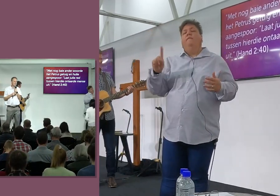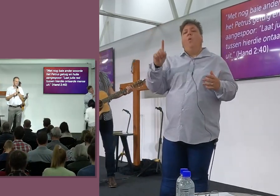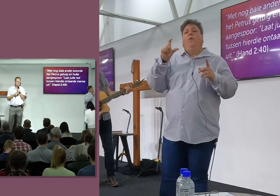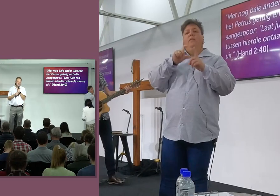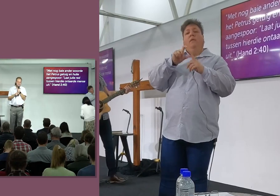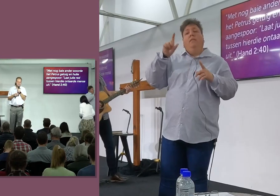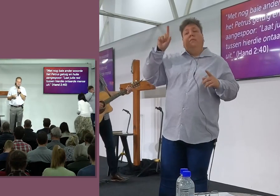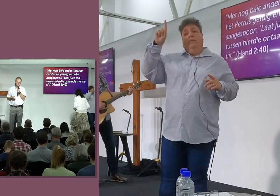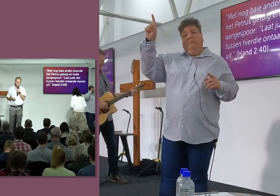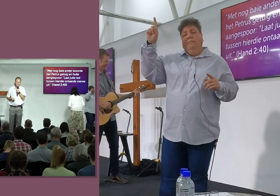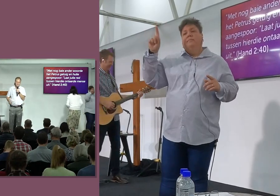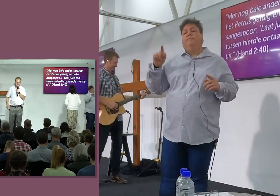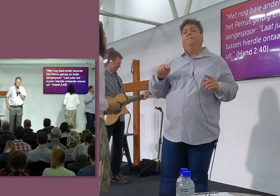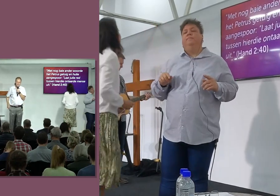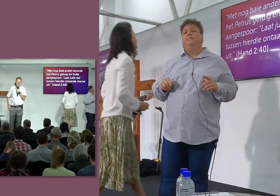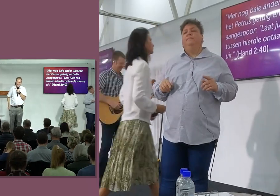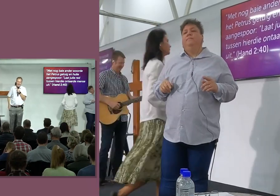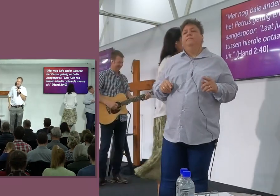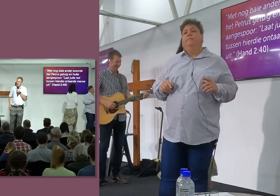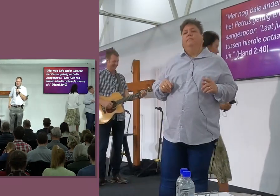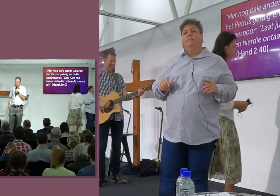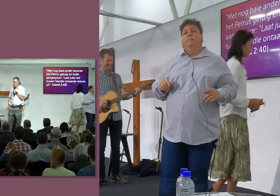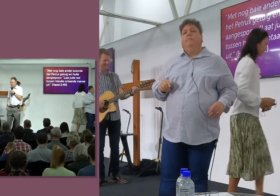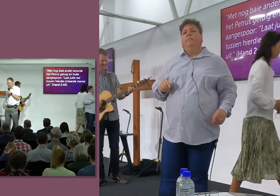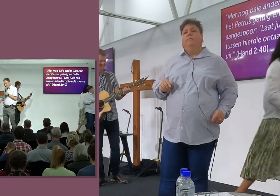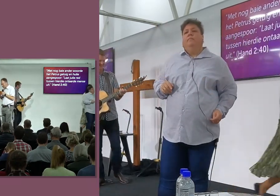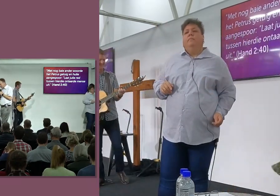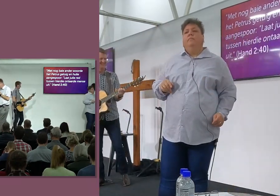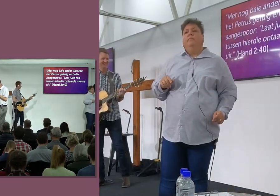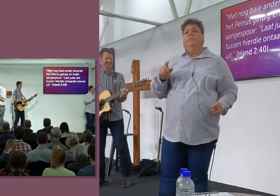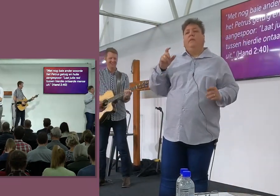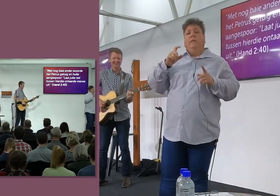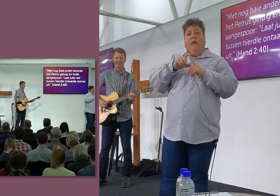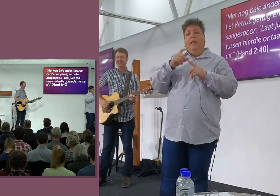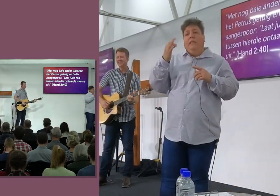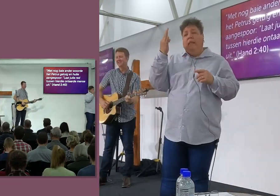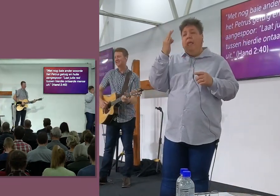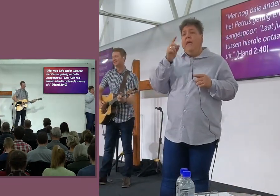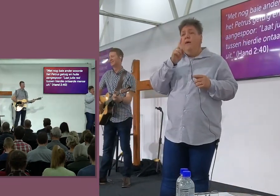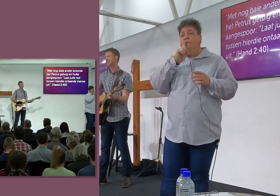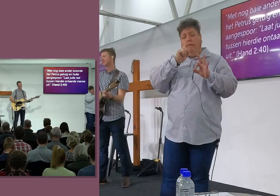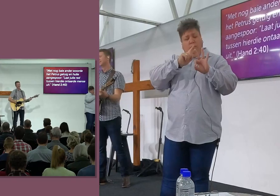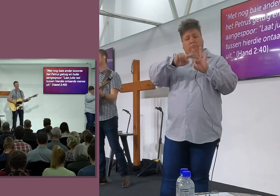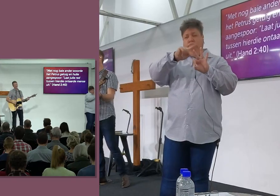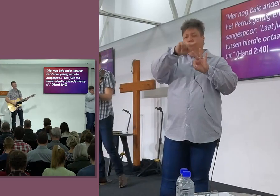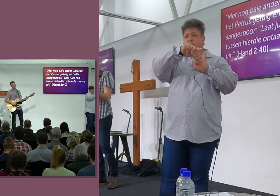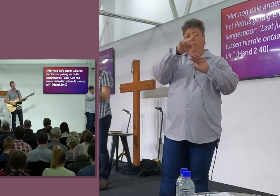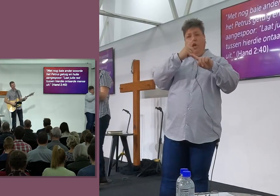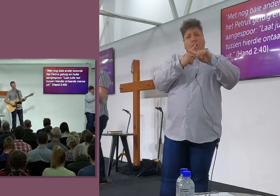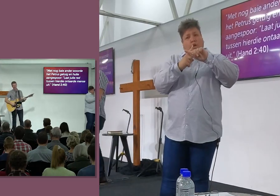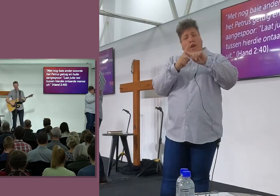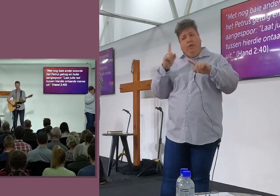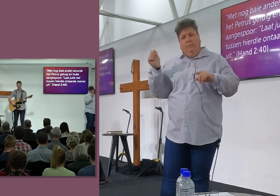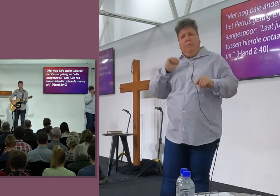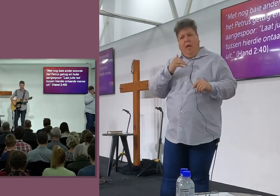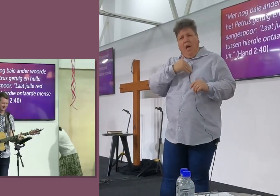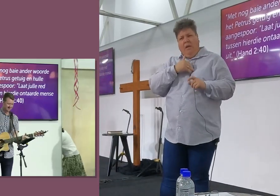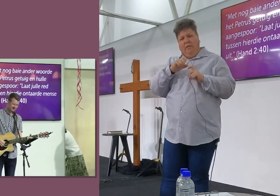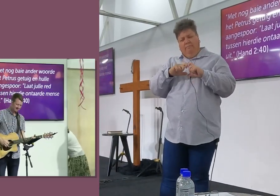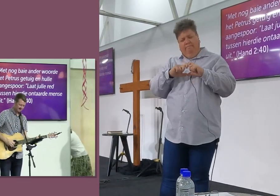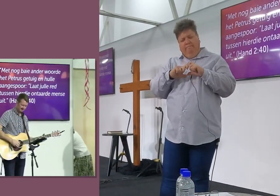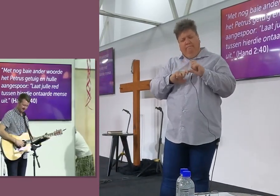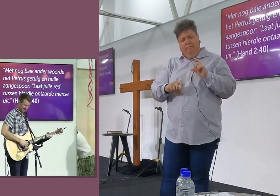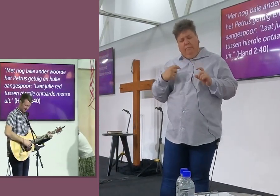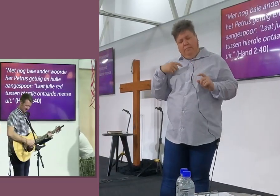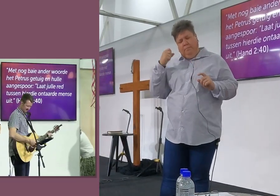oog en dat ek om dankie vir oog en jylle dat daar drie vervloektes was aan die kruis en hoe dit my hart breek om